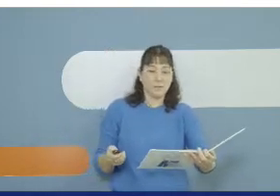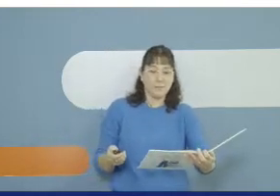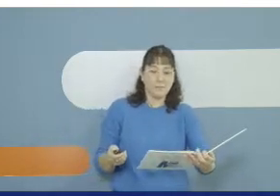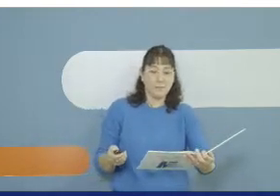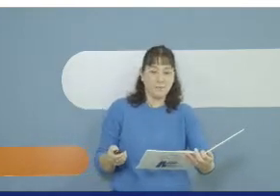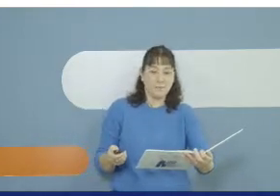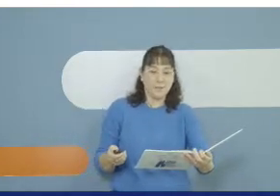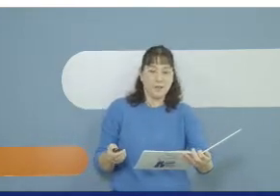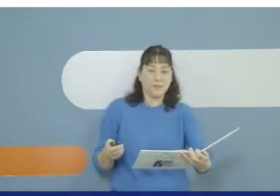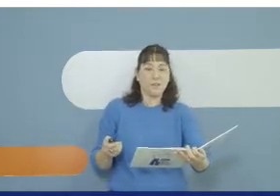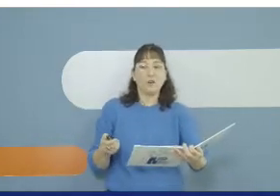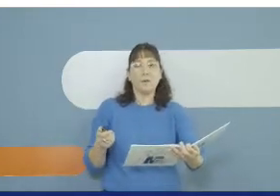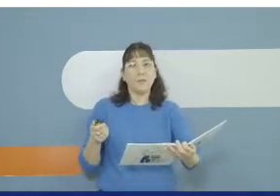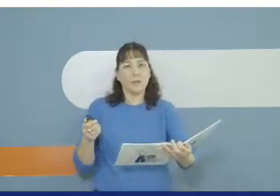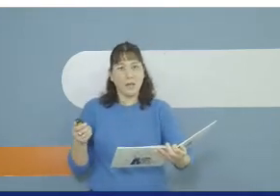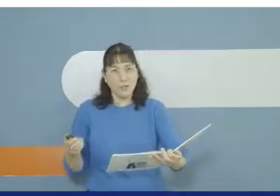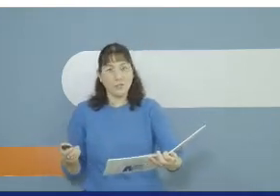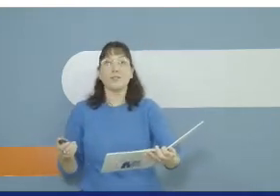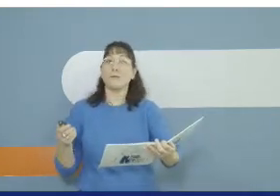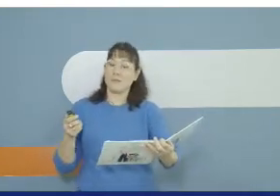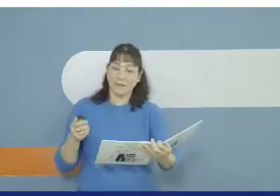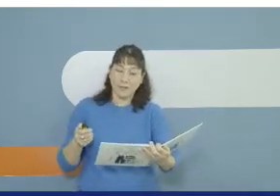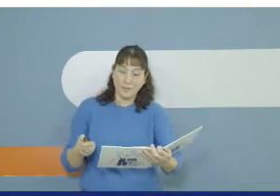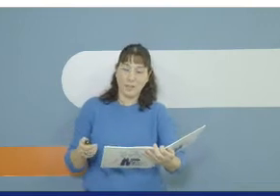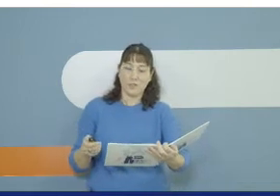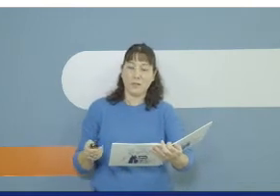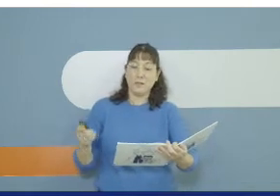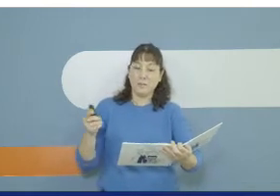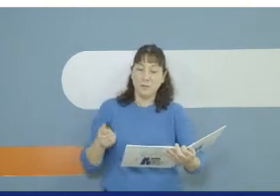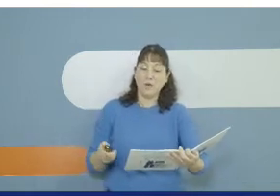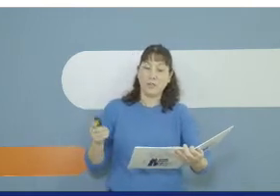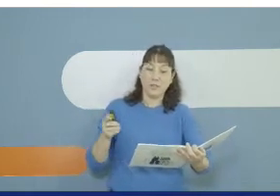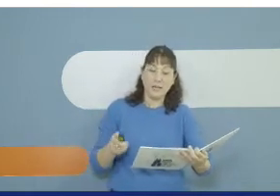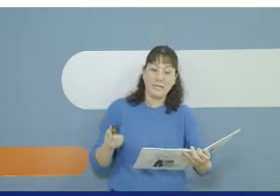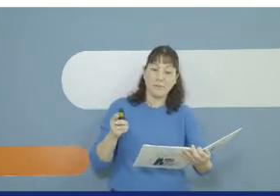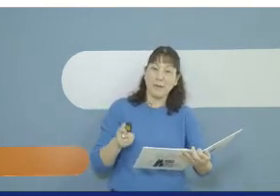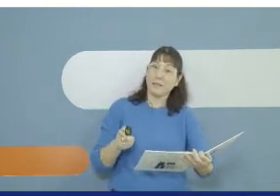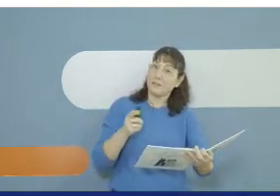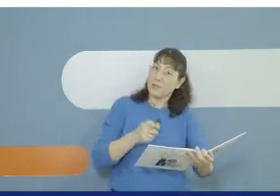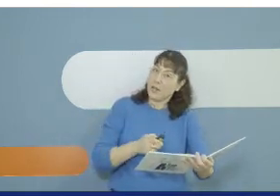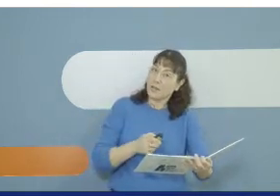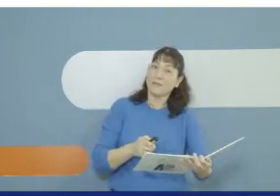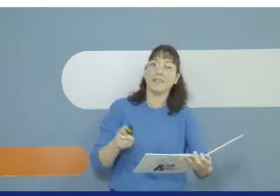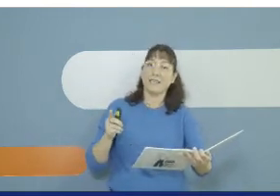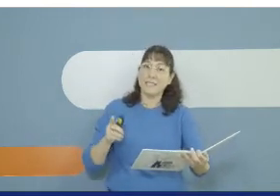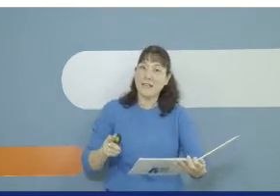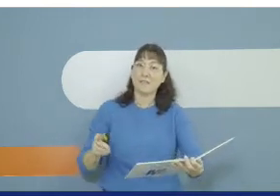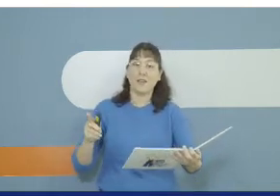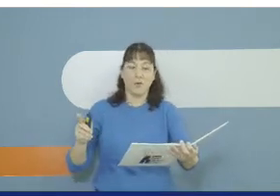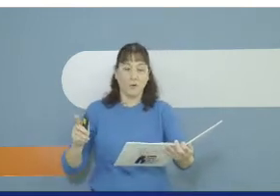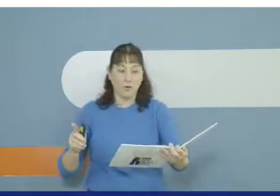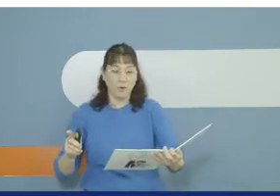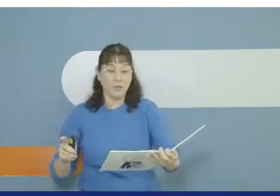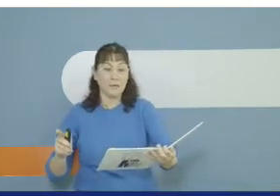מכירים? וקובע מיקש עם סרט חדש בבוקר של קיץ בהיר וזוער את